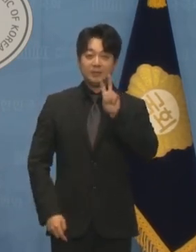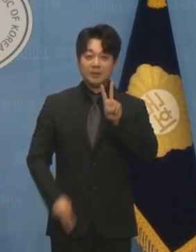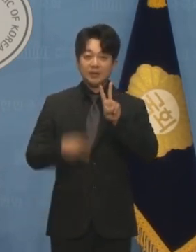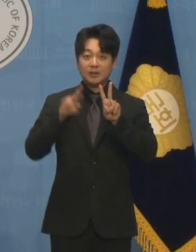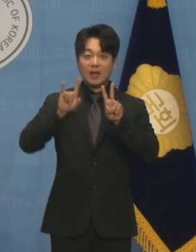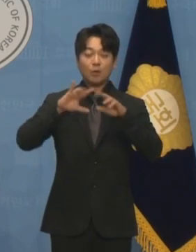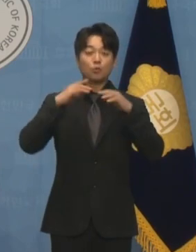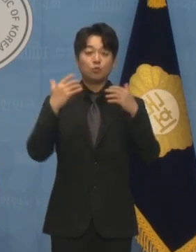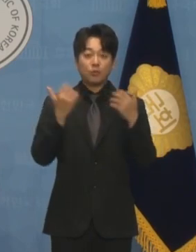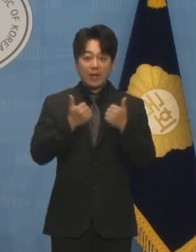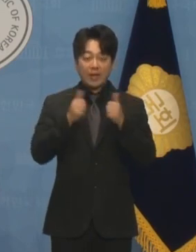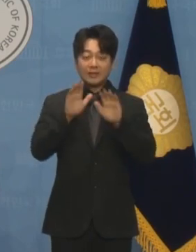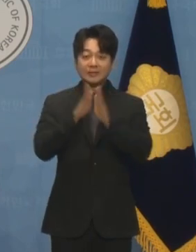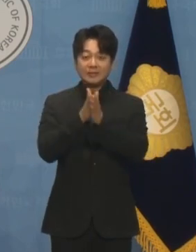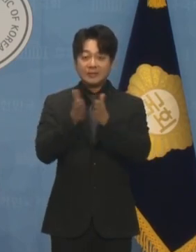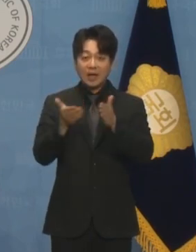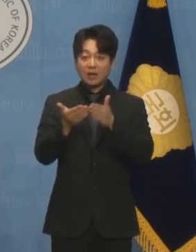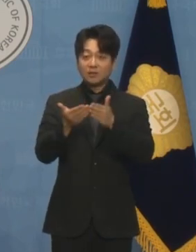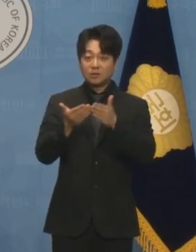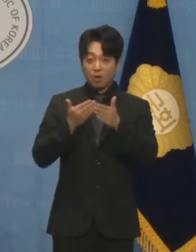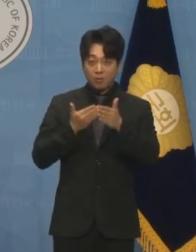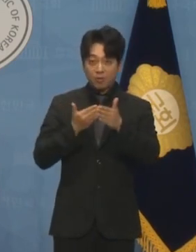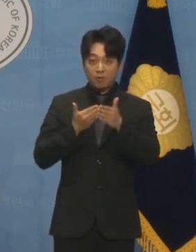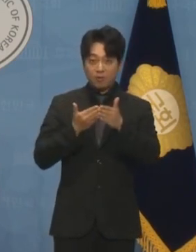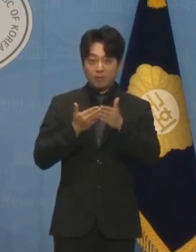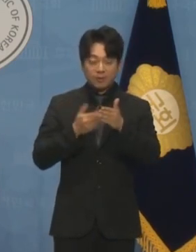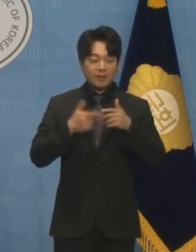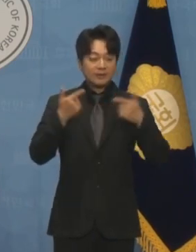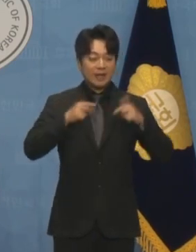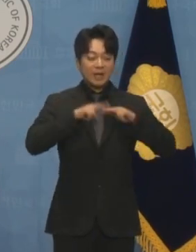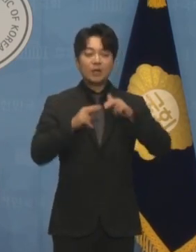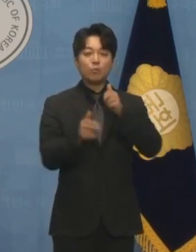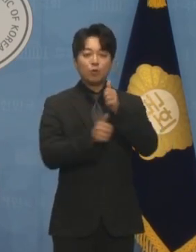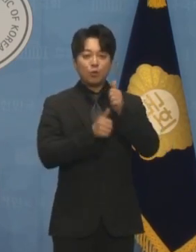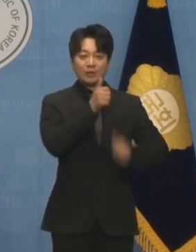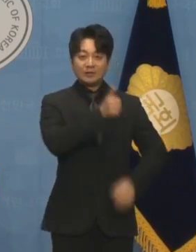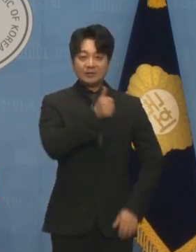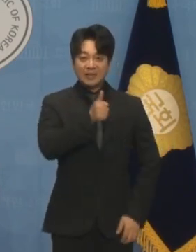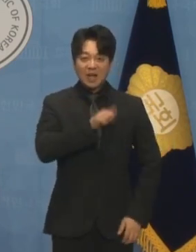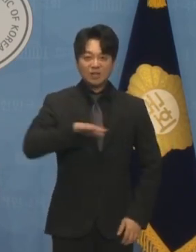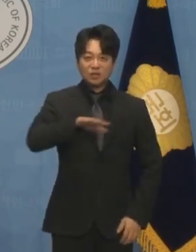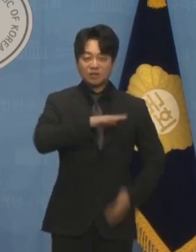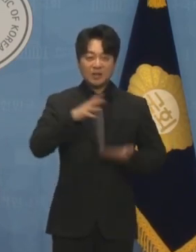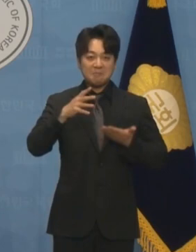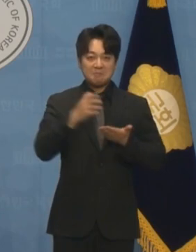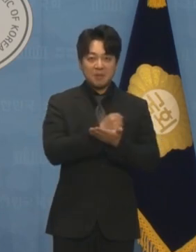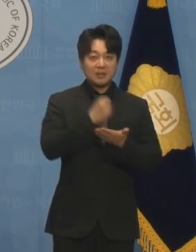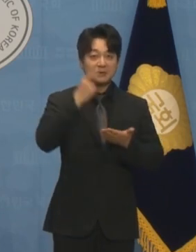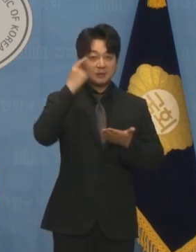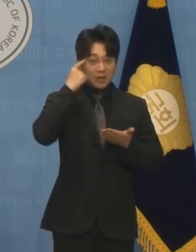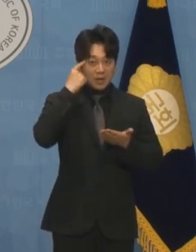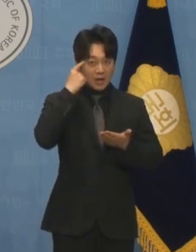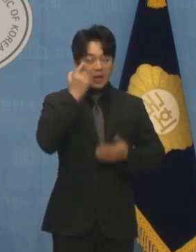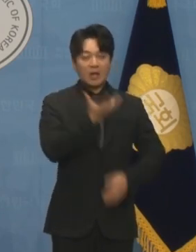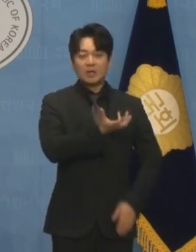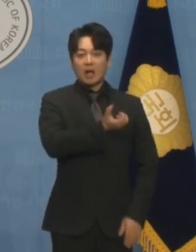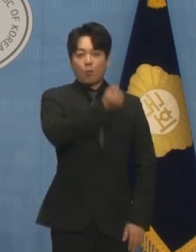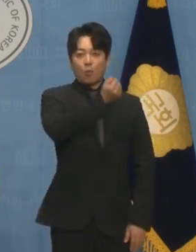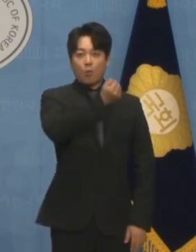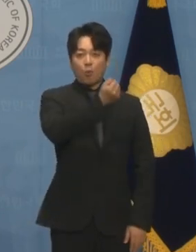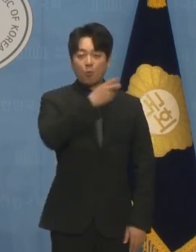전부터 법사위 등 상위위원장을 독식하겠다고 선언하고 각종